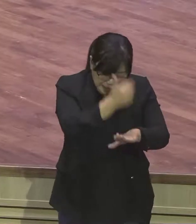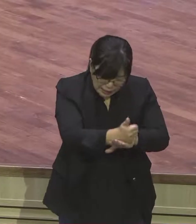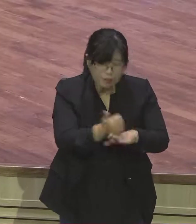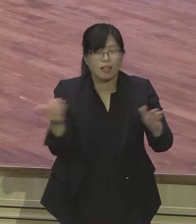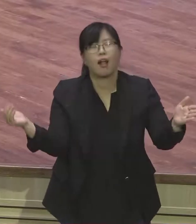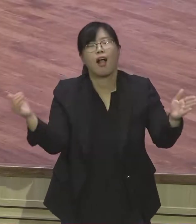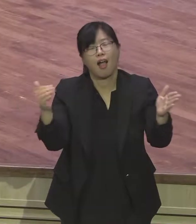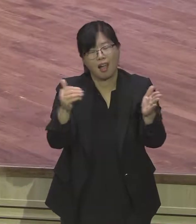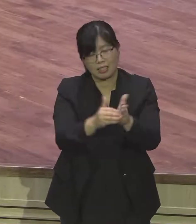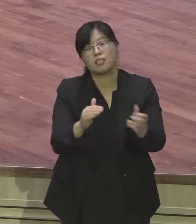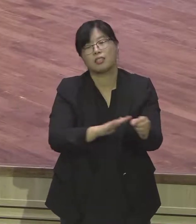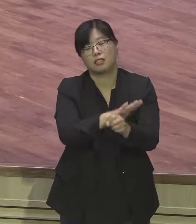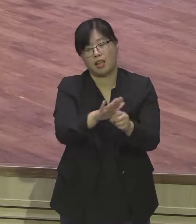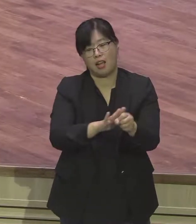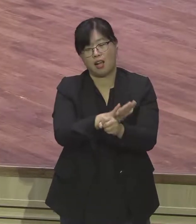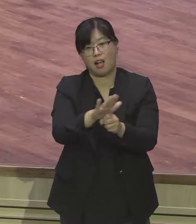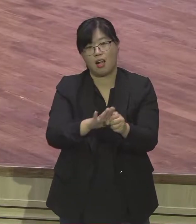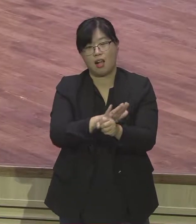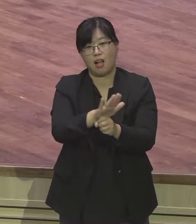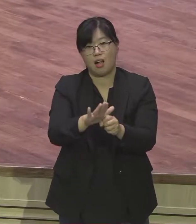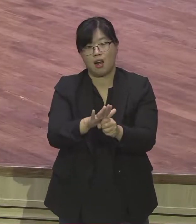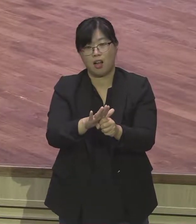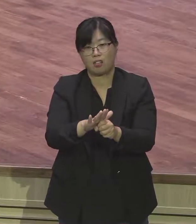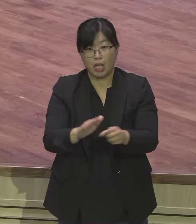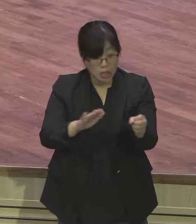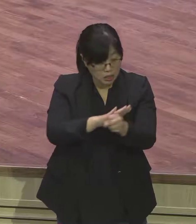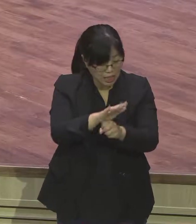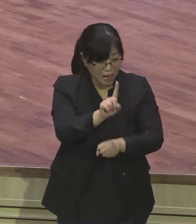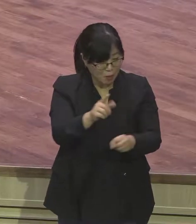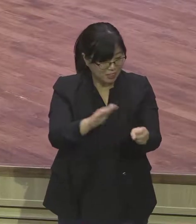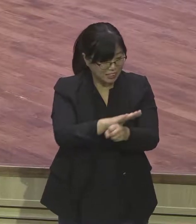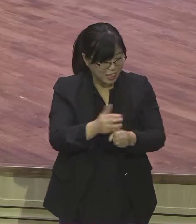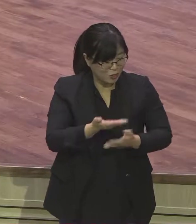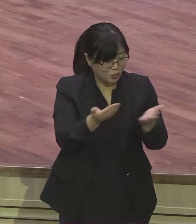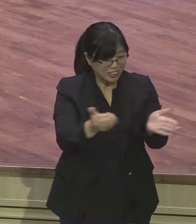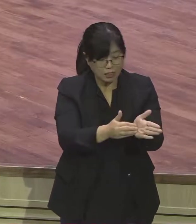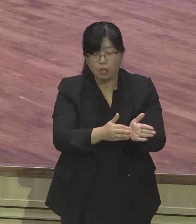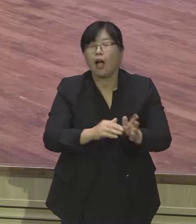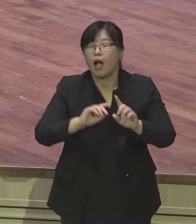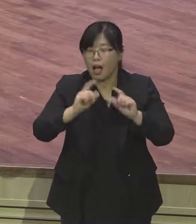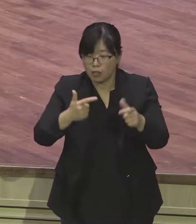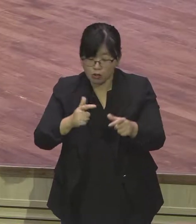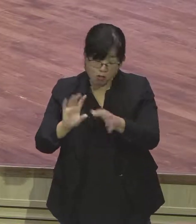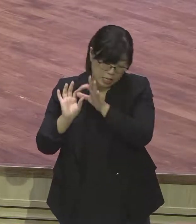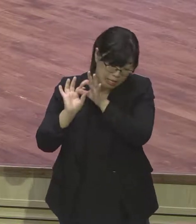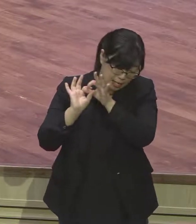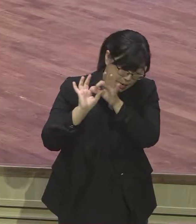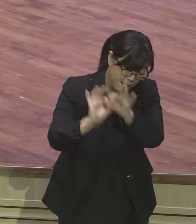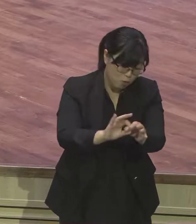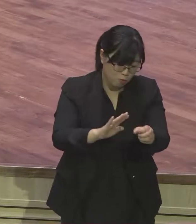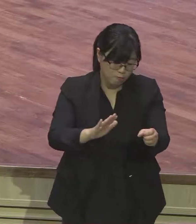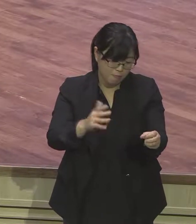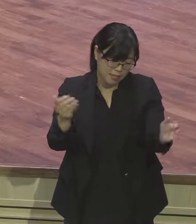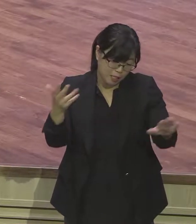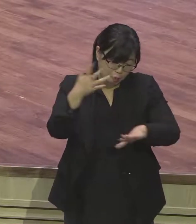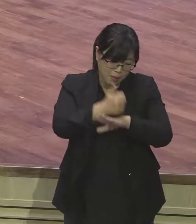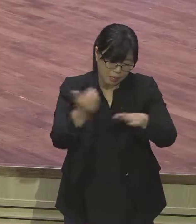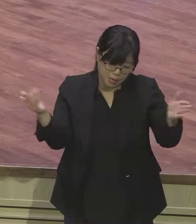끝까지 저는 우리 교회 무속 전도팀이 무속인 전도를 많이 해가지고 많이 돌아왔는데